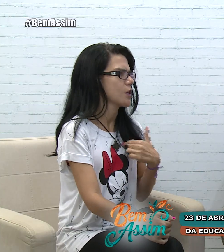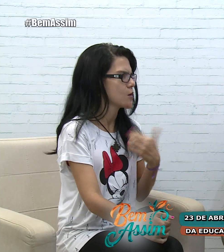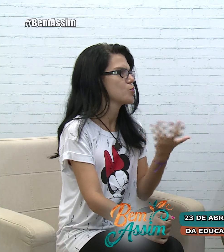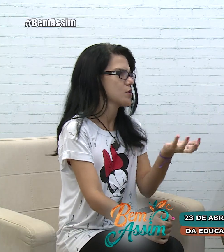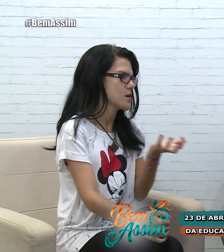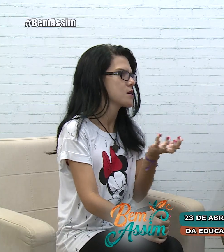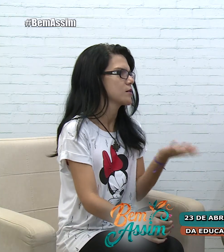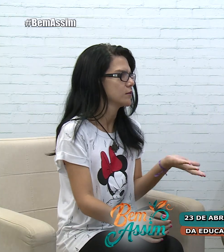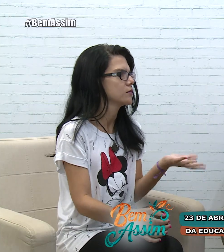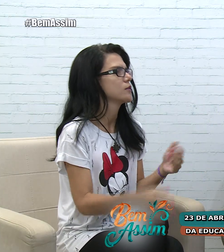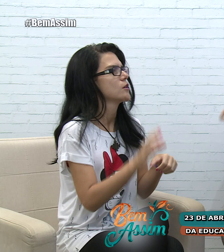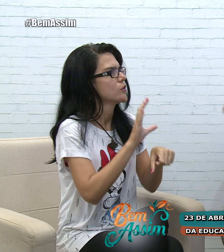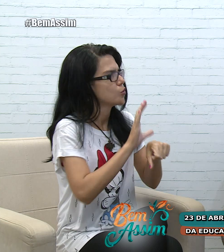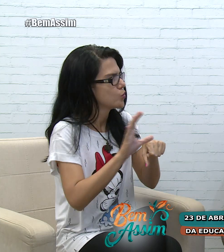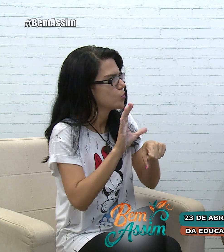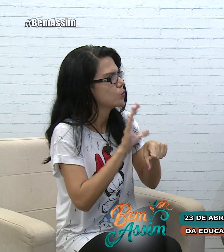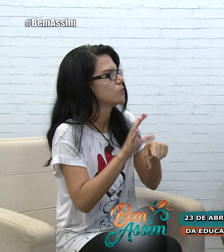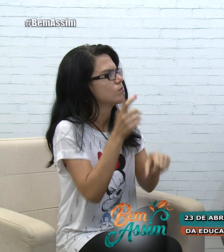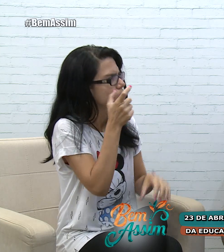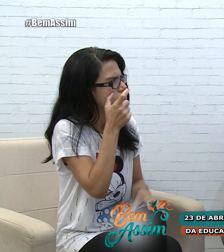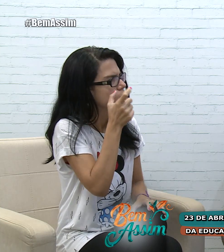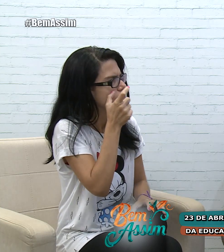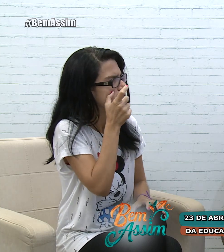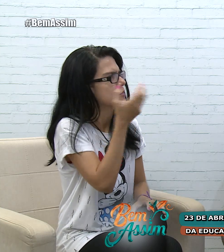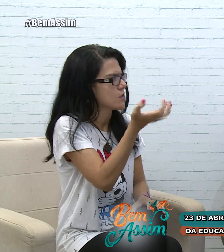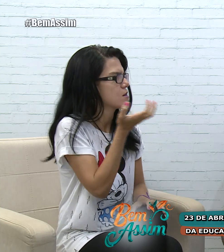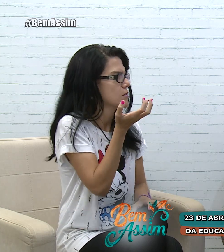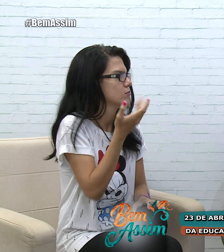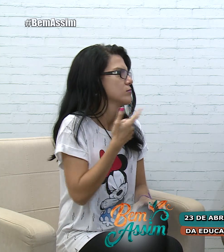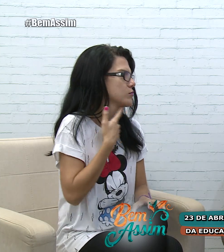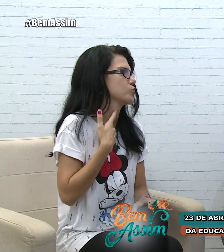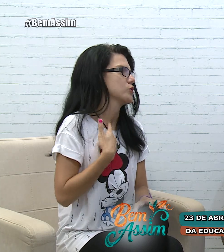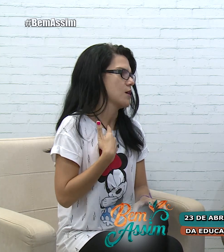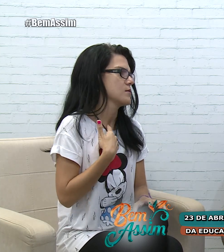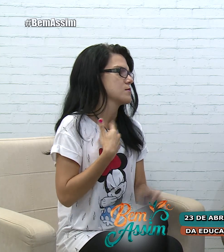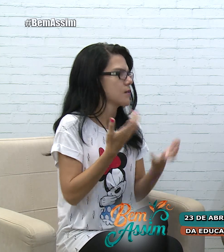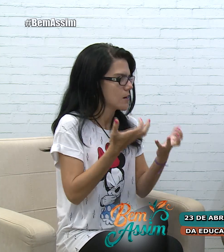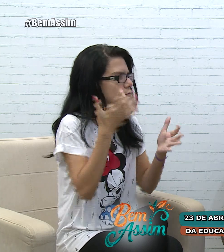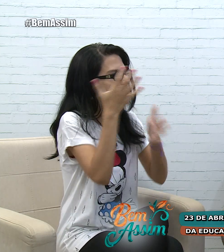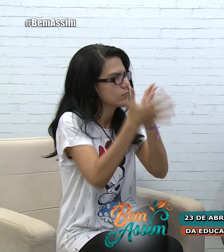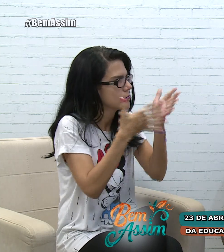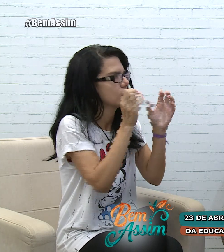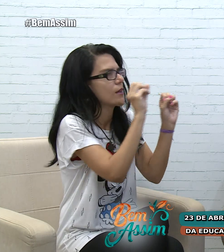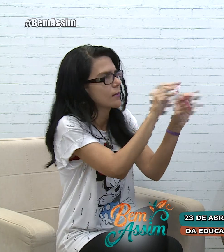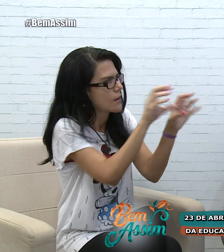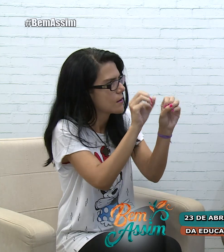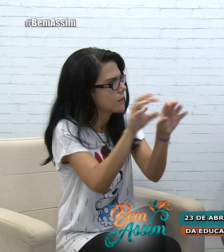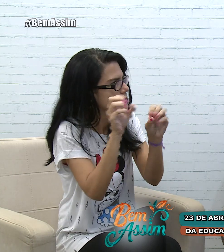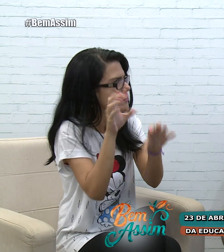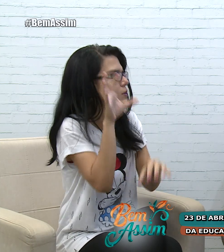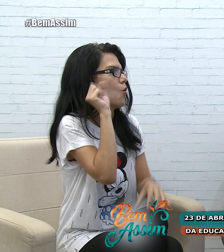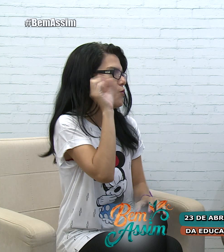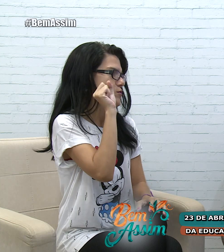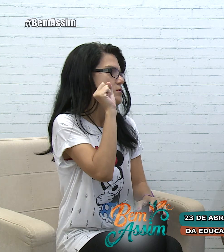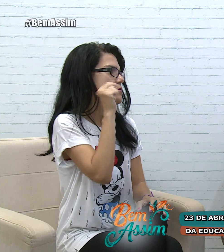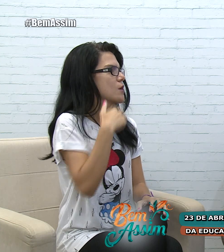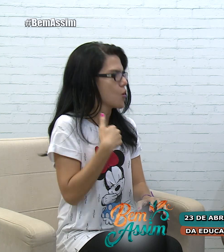Eu acho que teria ter mais interesse as pessoas, vontade de querer aprender Libras, os